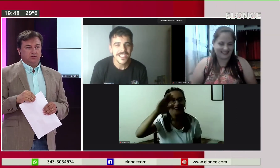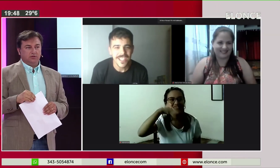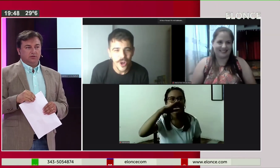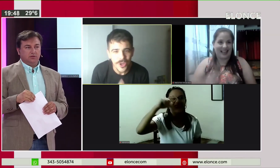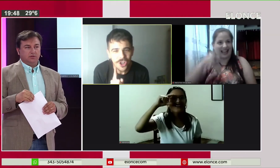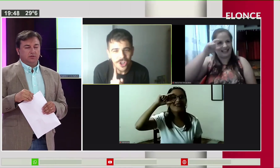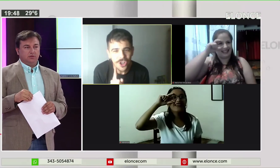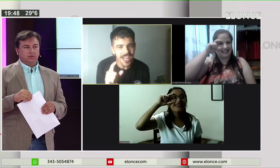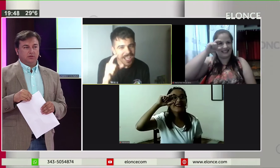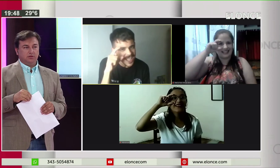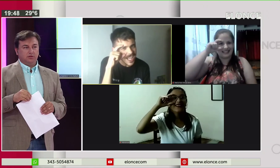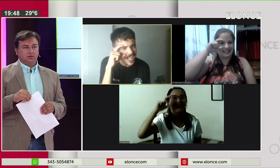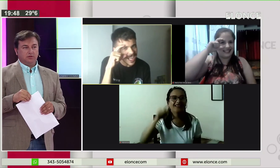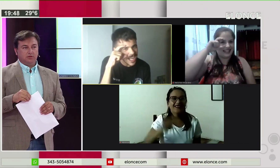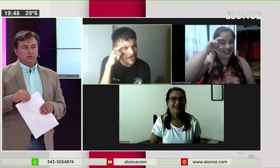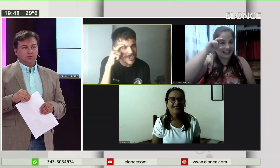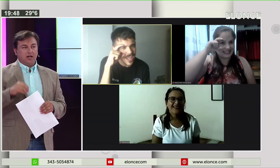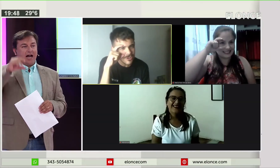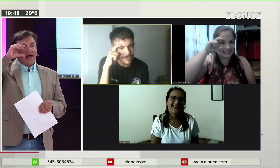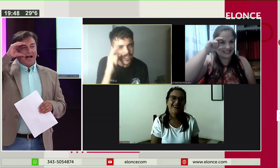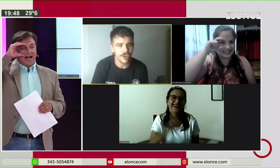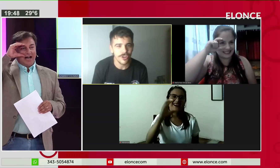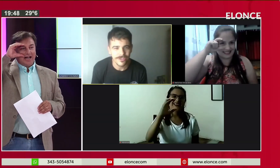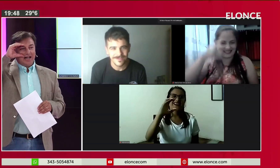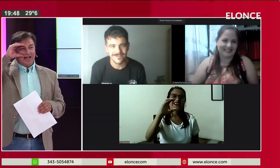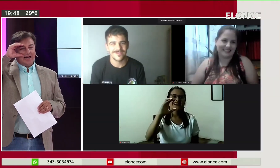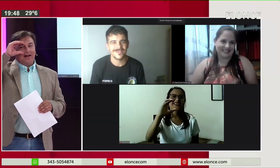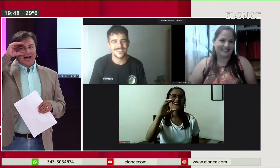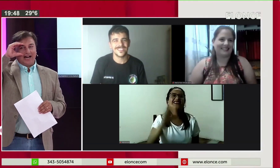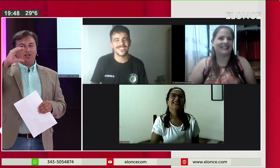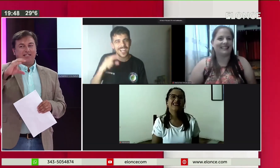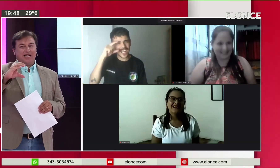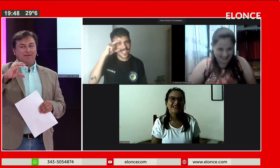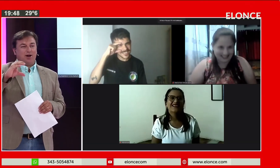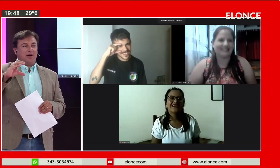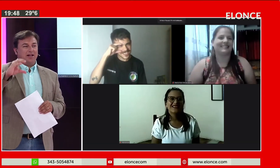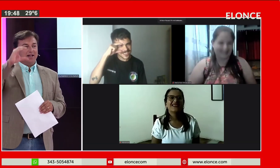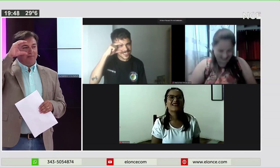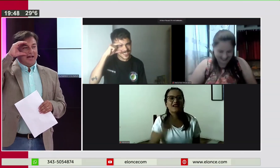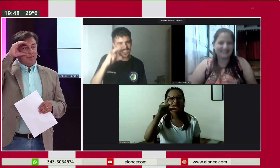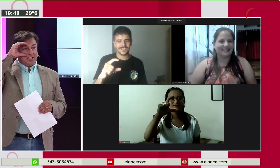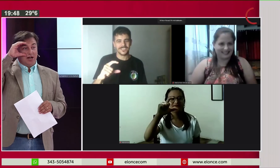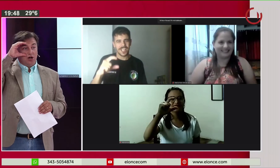Sí, lo único de la E es acá, apoyada sobre el ojo. Acá, yo la hacía acá abajo porque es apoyada en el ojo.